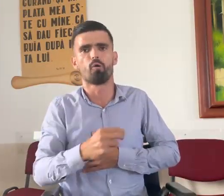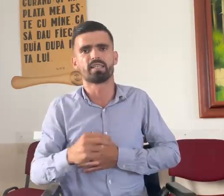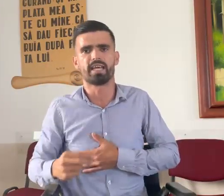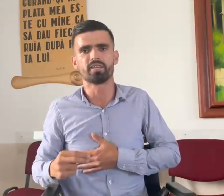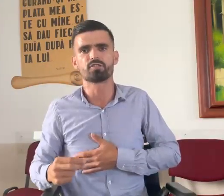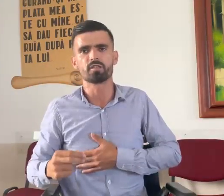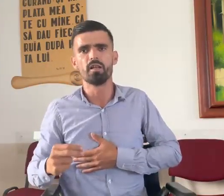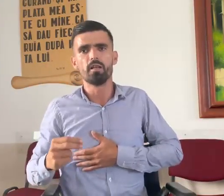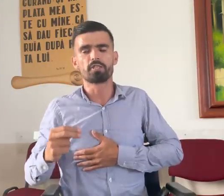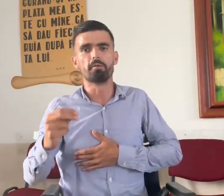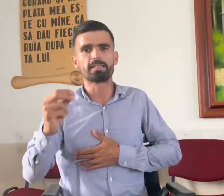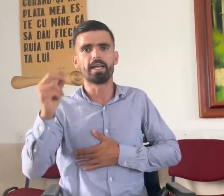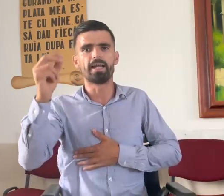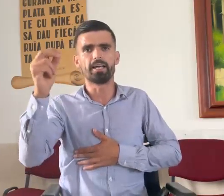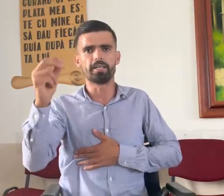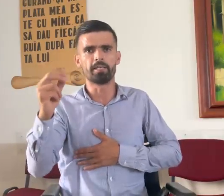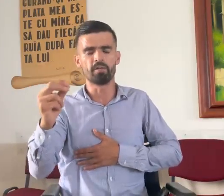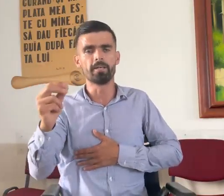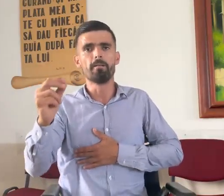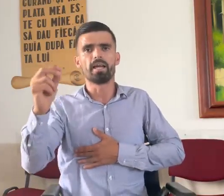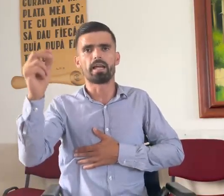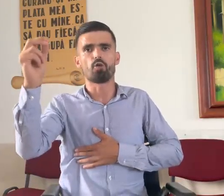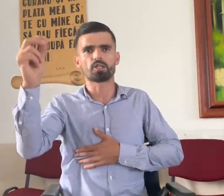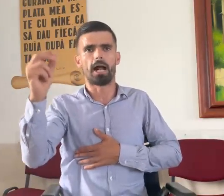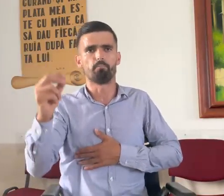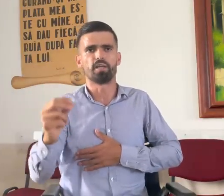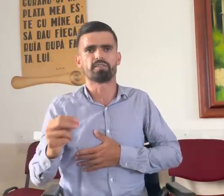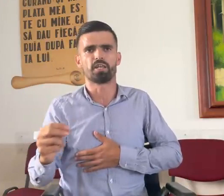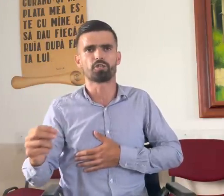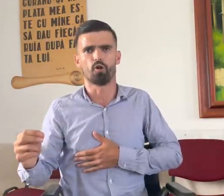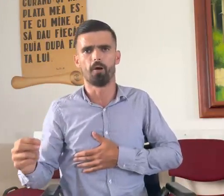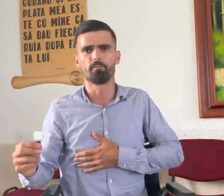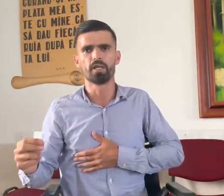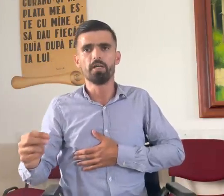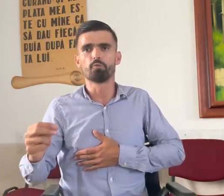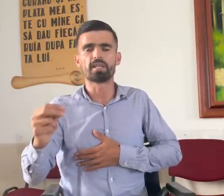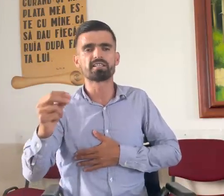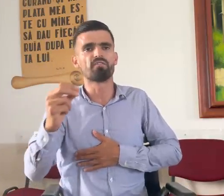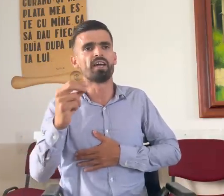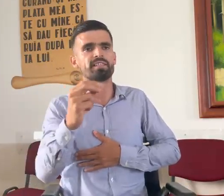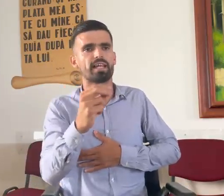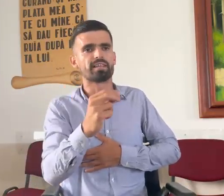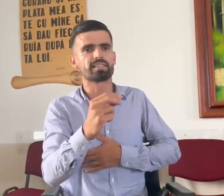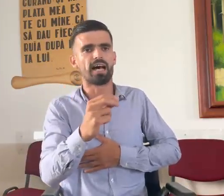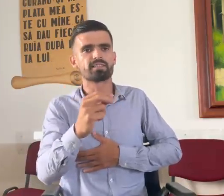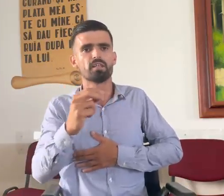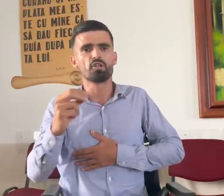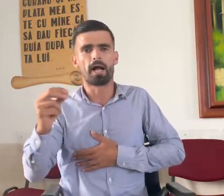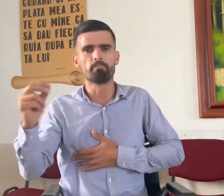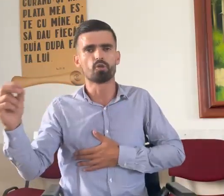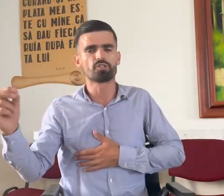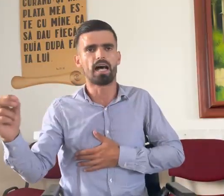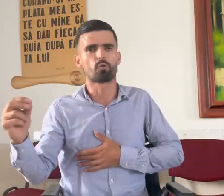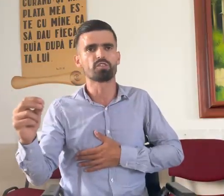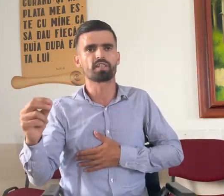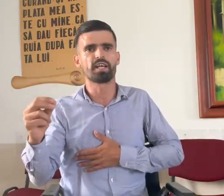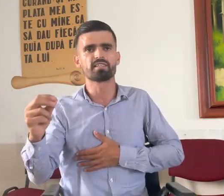20 și bătăile inimii erau 78, puteți să vă interesați și am dosarul scris,